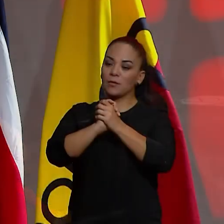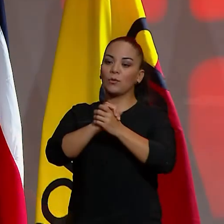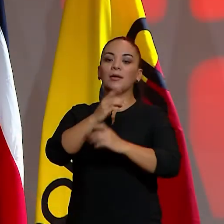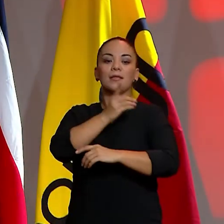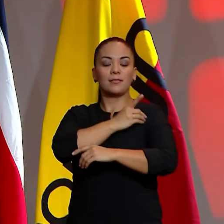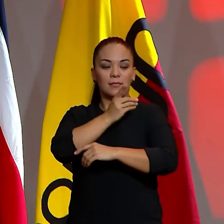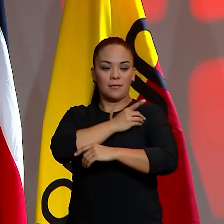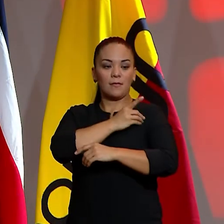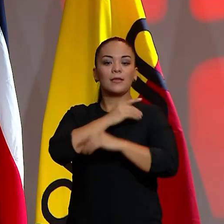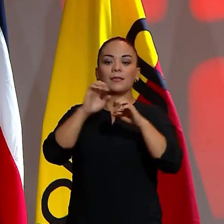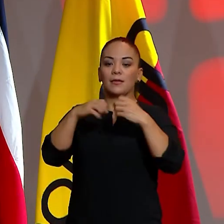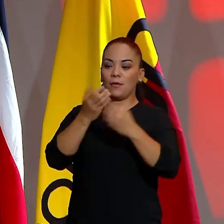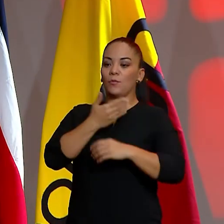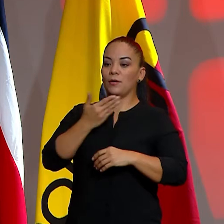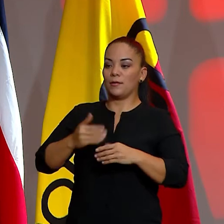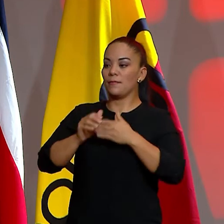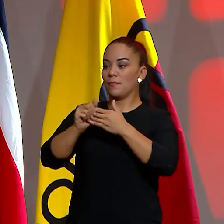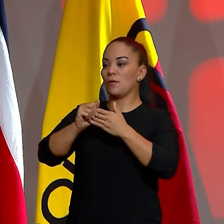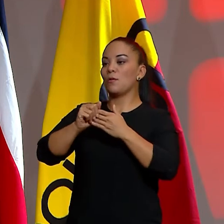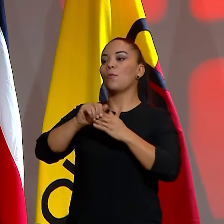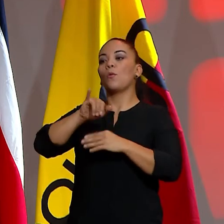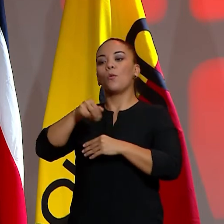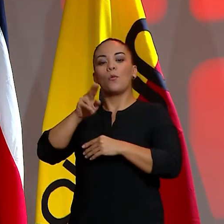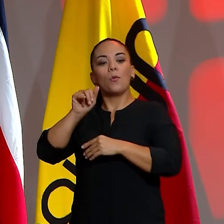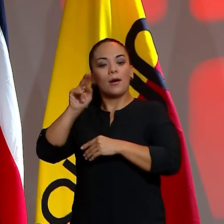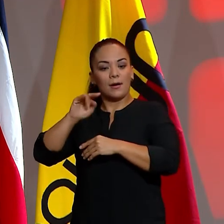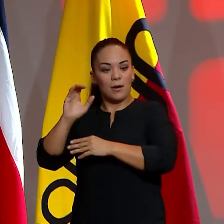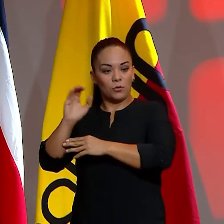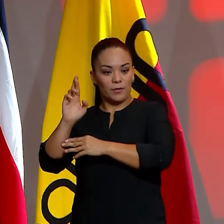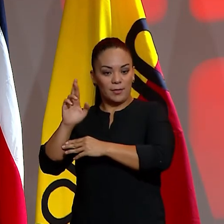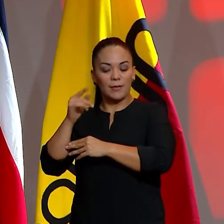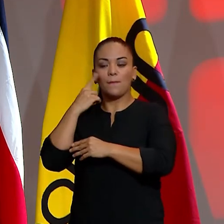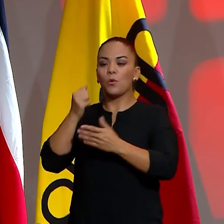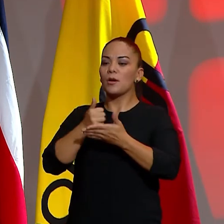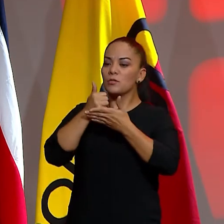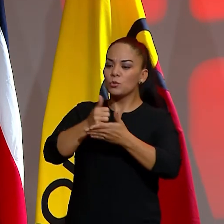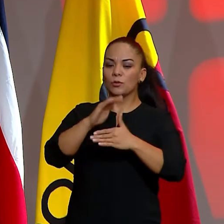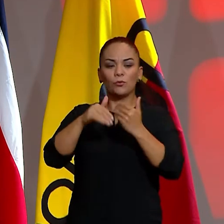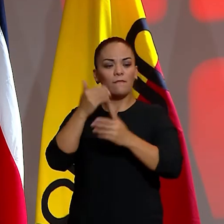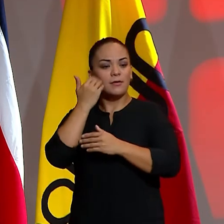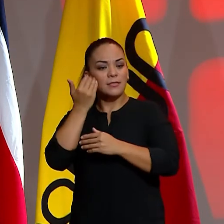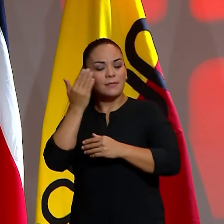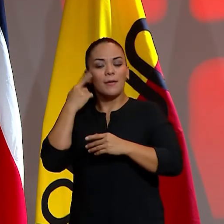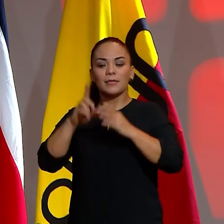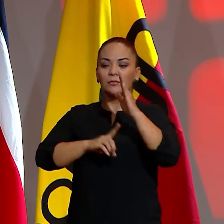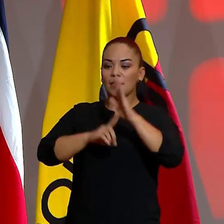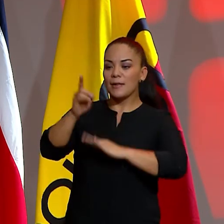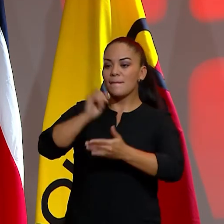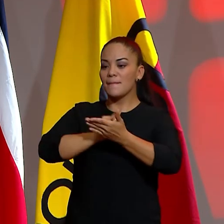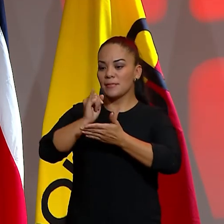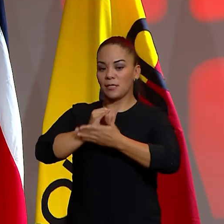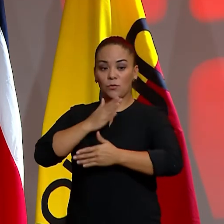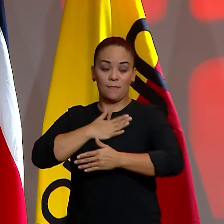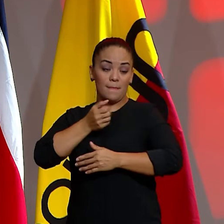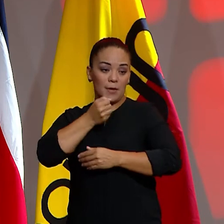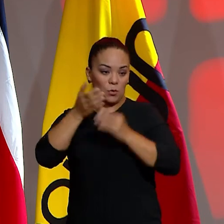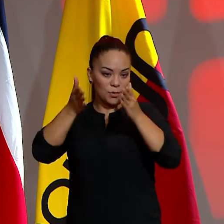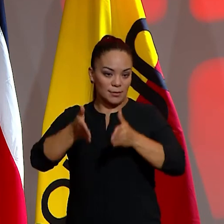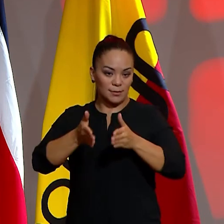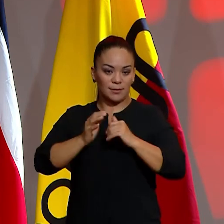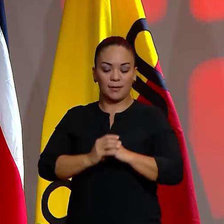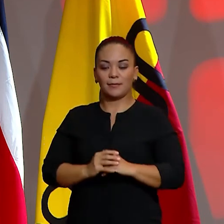Fuerza Herediana, presidida por Juan Carlos Retana, por la ayuda, apertura y facilidades para desarrollar mi investigación periodística.